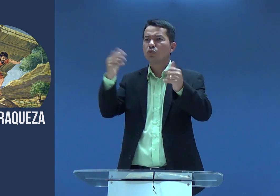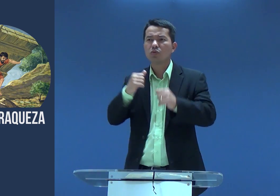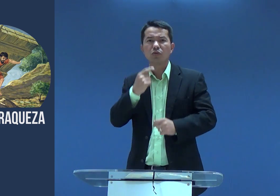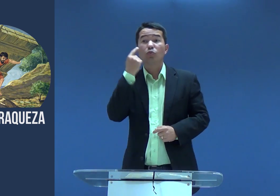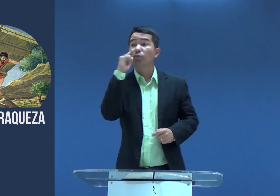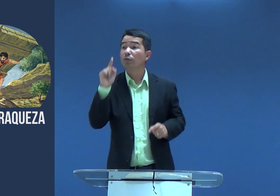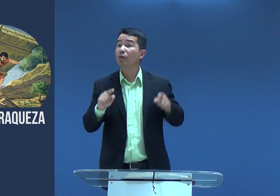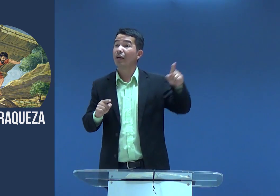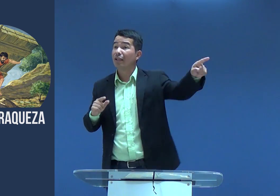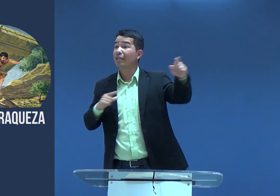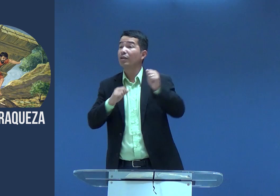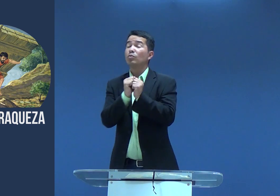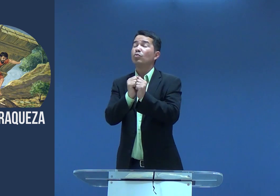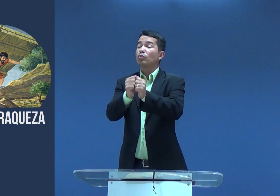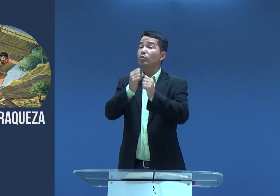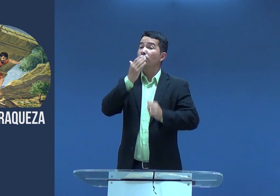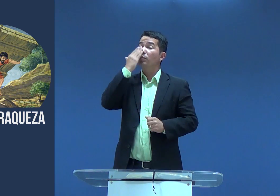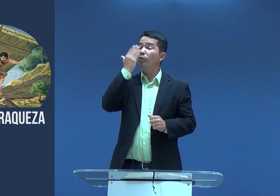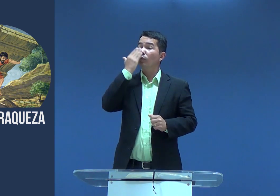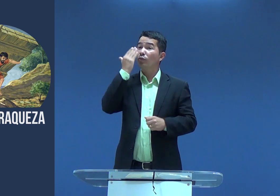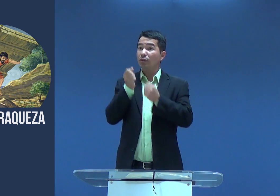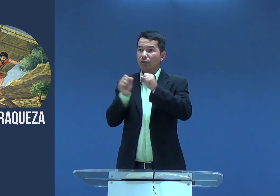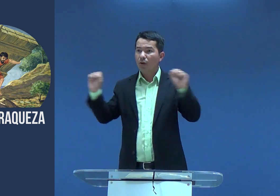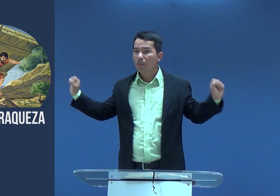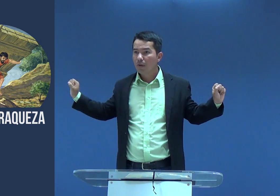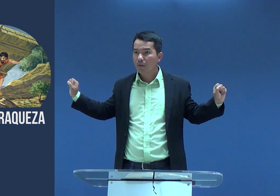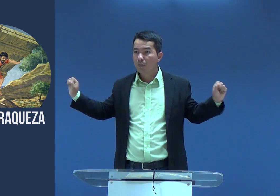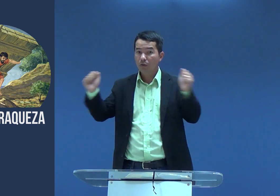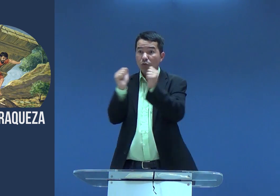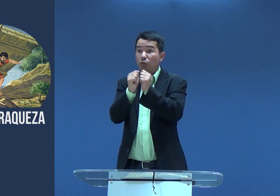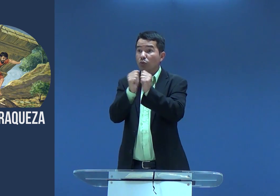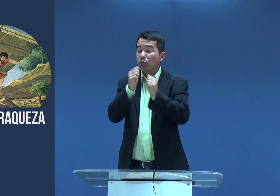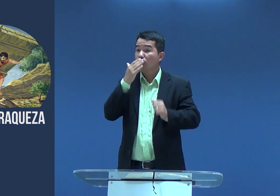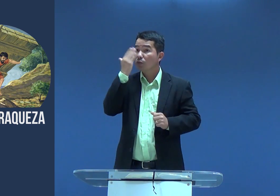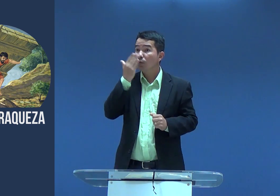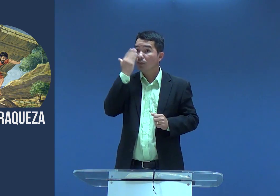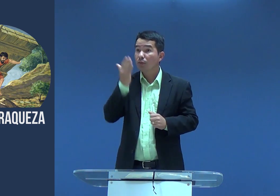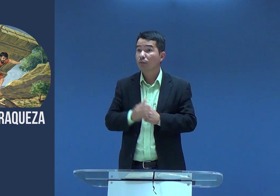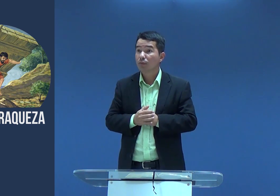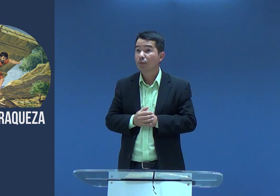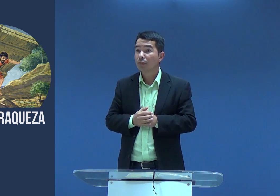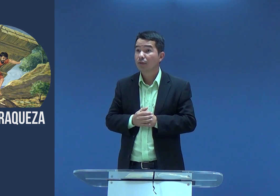filisteus, todos eles, descobriram que Sansão estava com prostitutas.